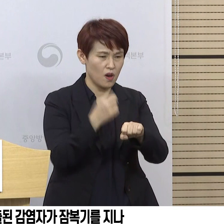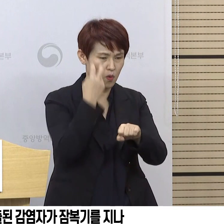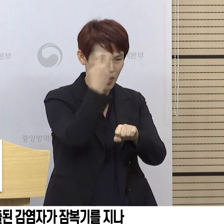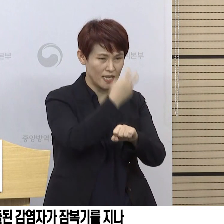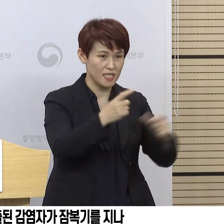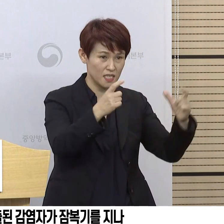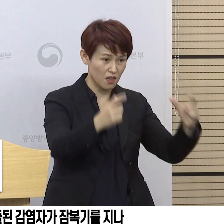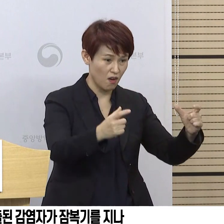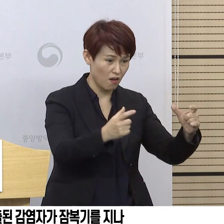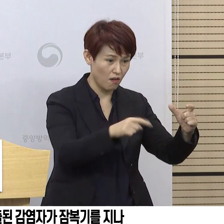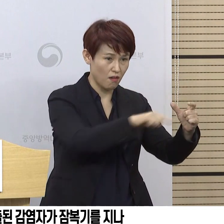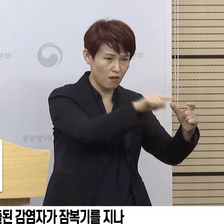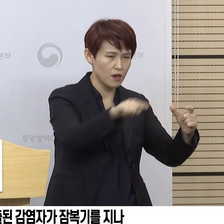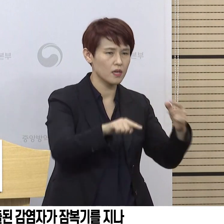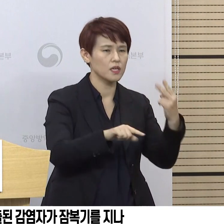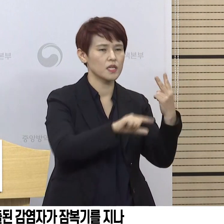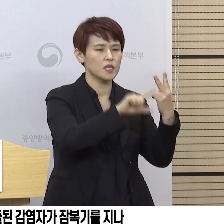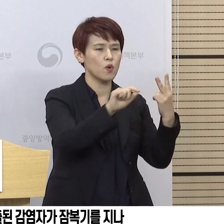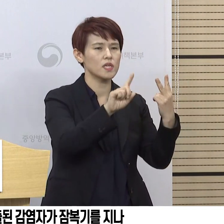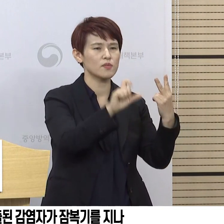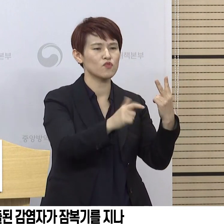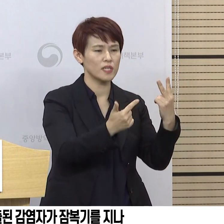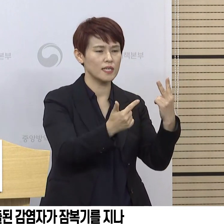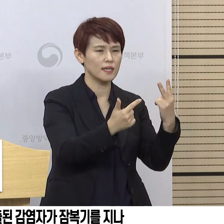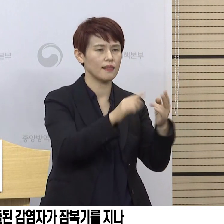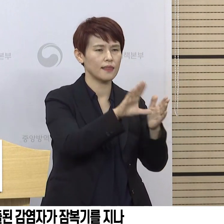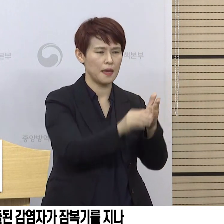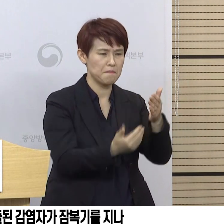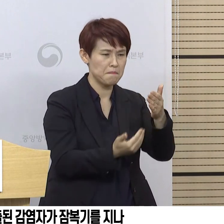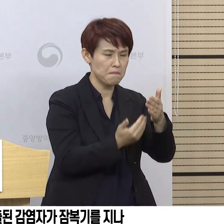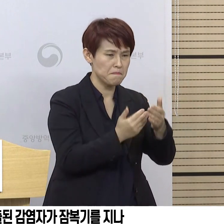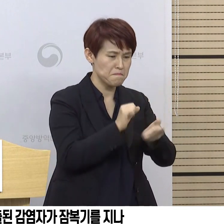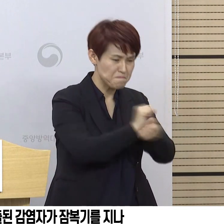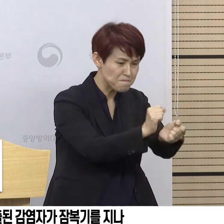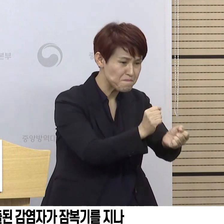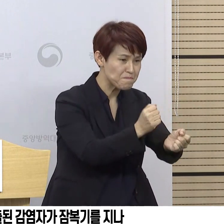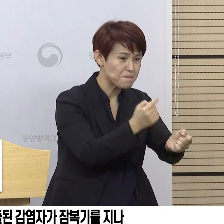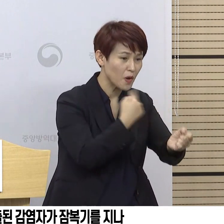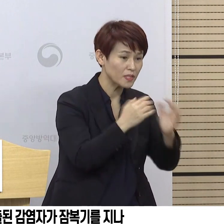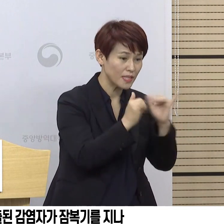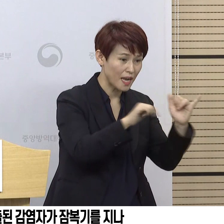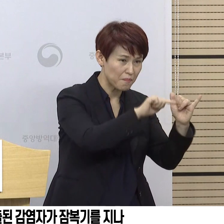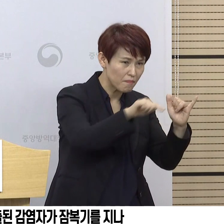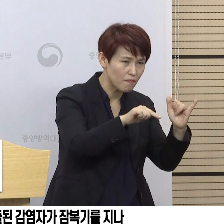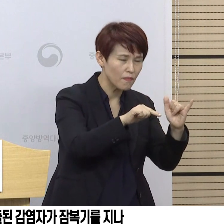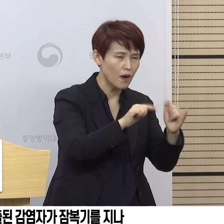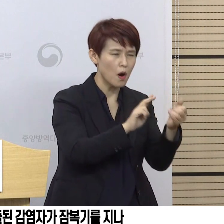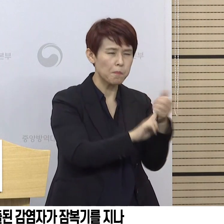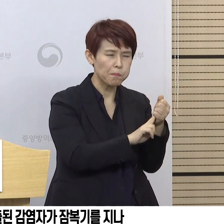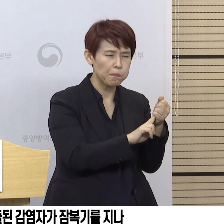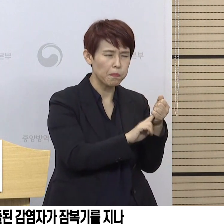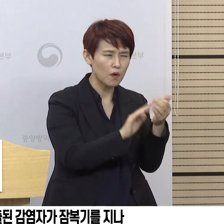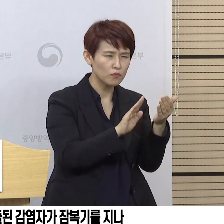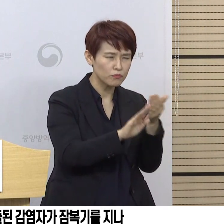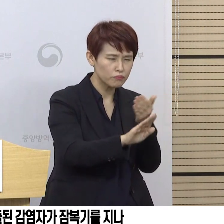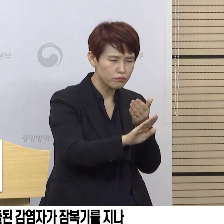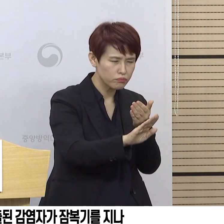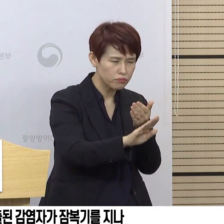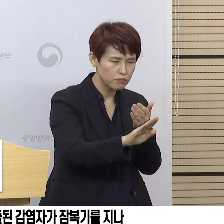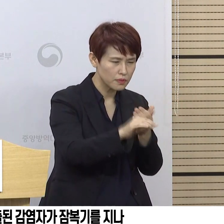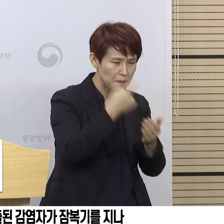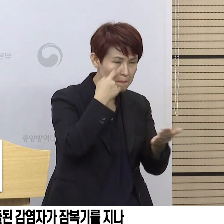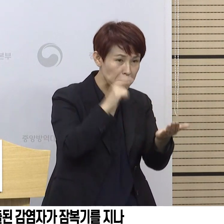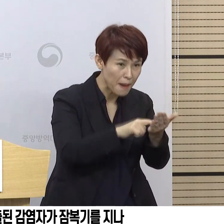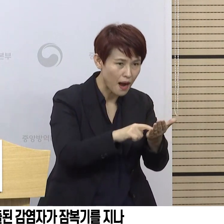발생은 지난 2월 16일경에 노출된 감염자가 잠복기를 지나서 증상이 발현되고 이들이